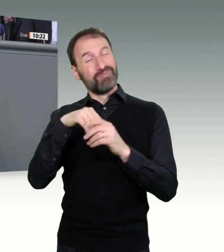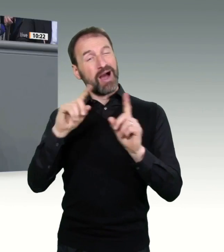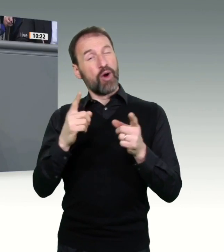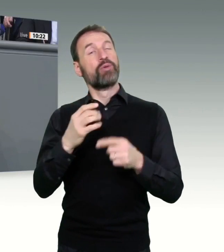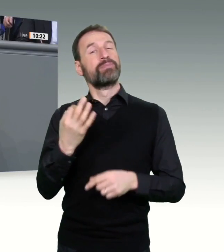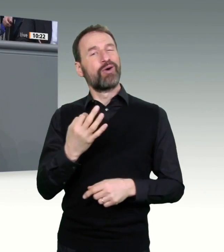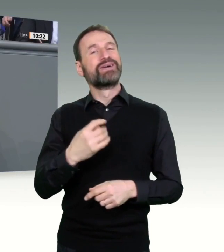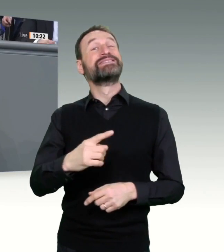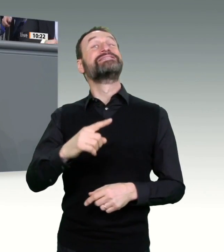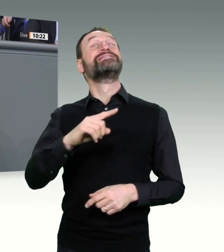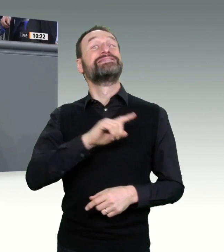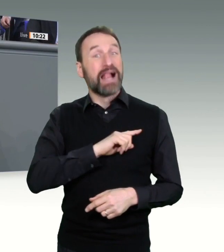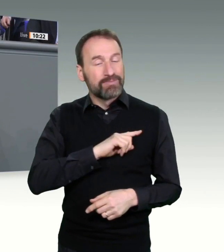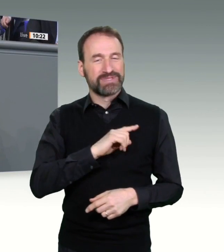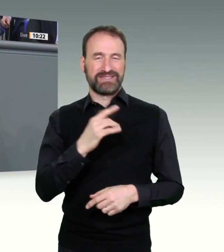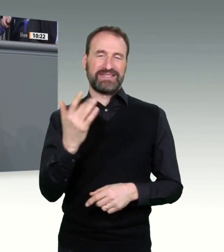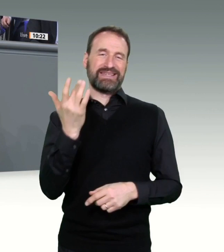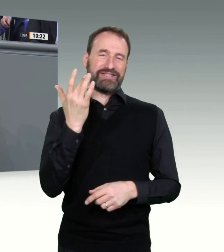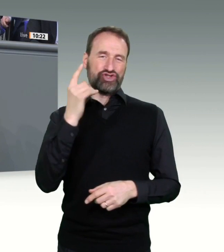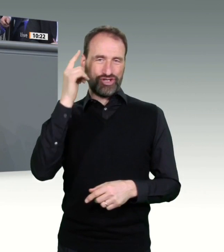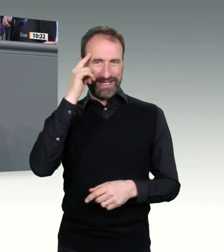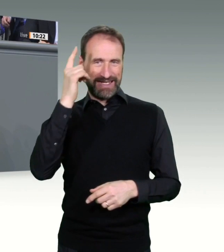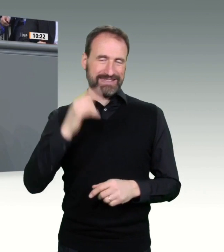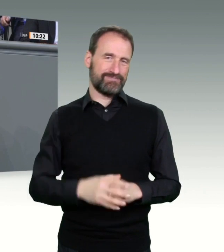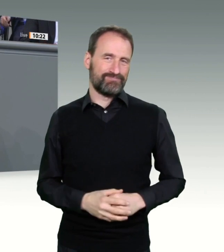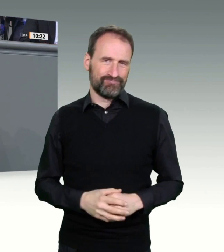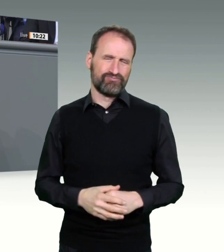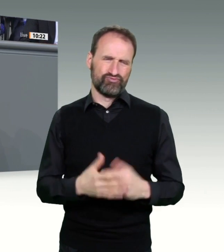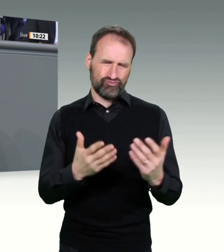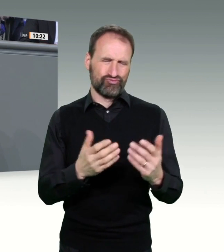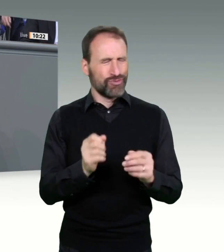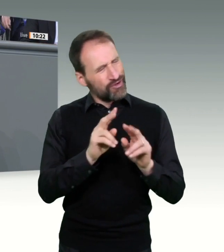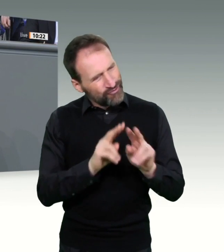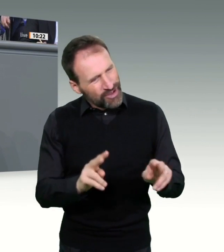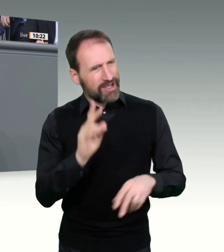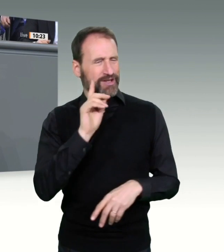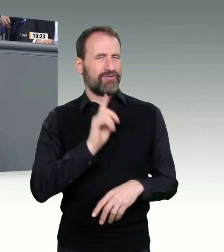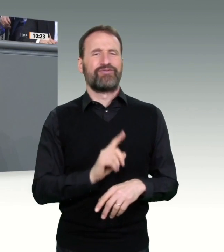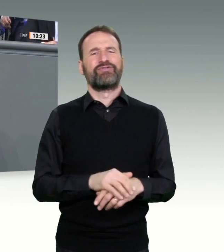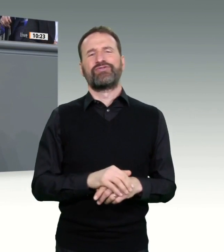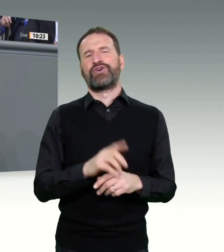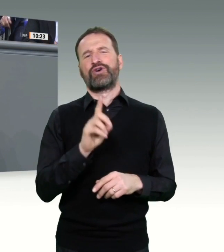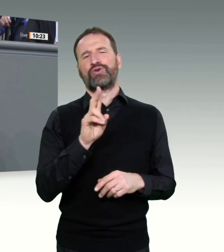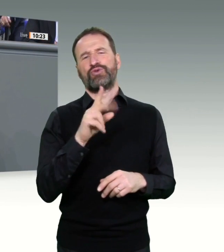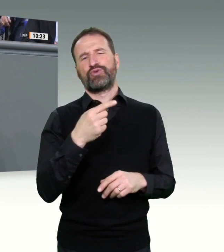verehrte Frau Douglas Aschenberg, mich mal auf den eben genannten schleswig-holsteinischen